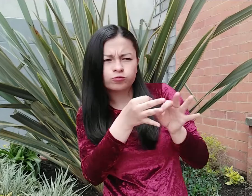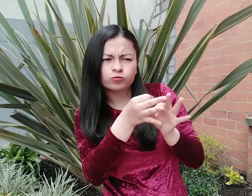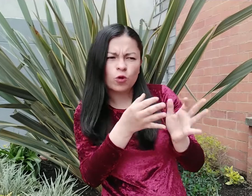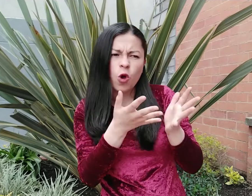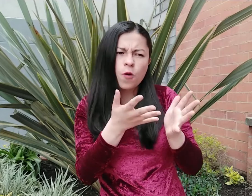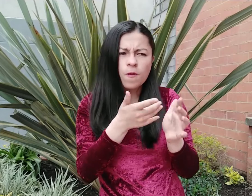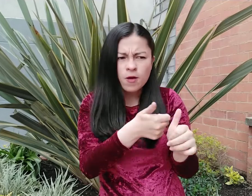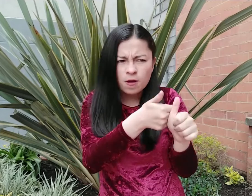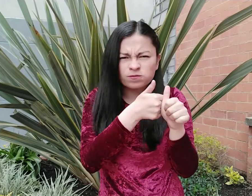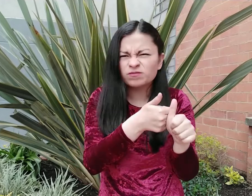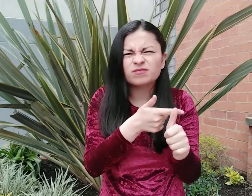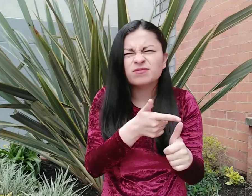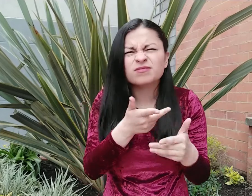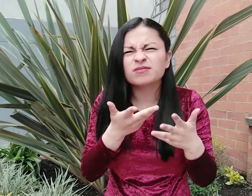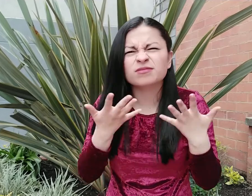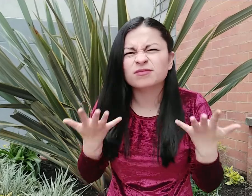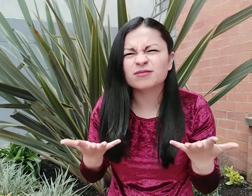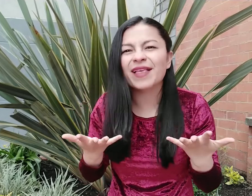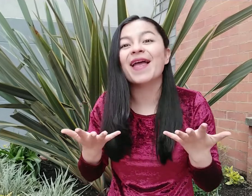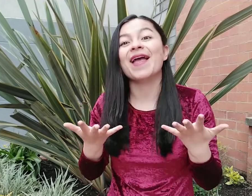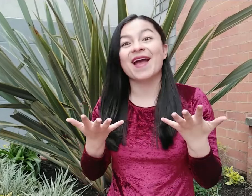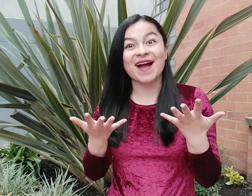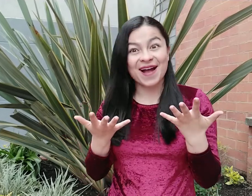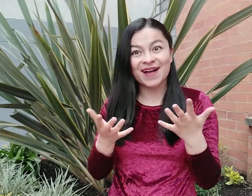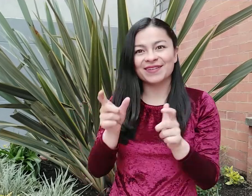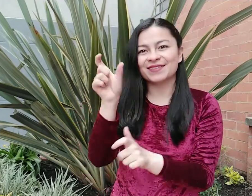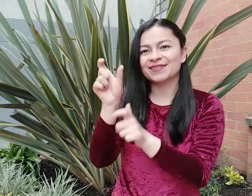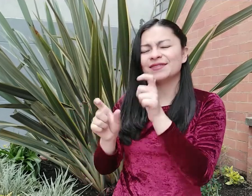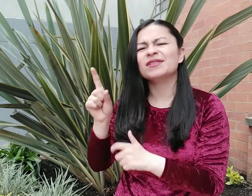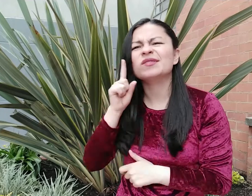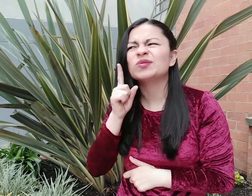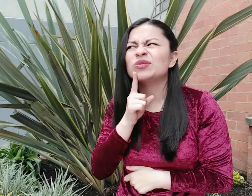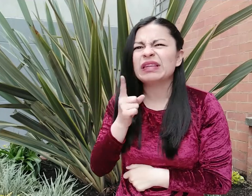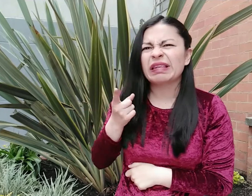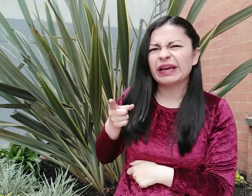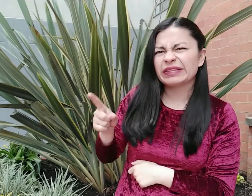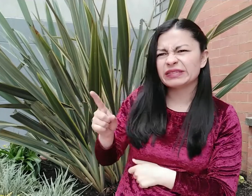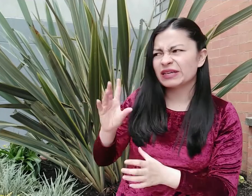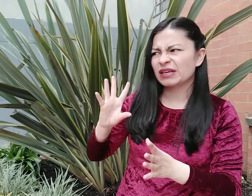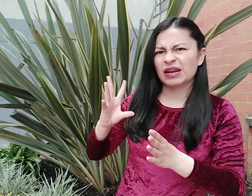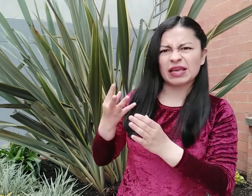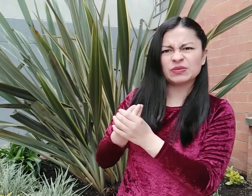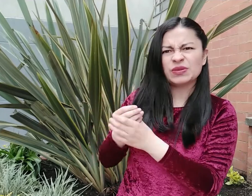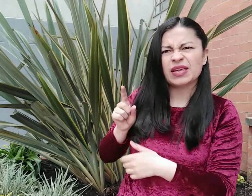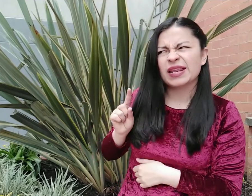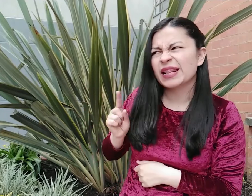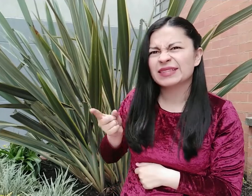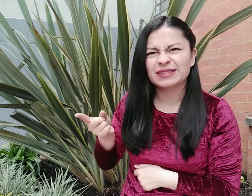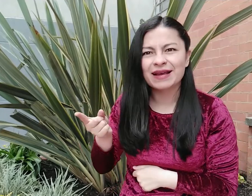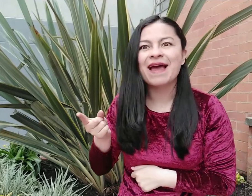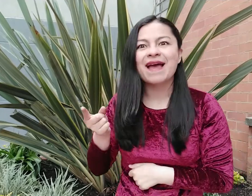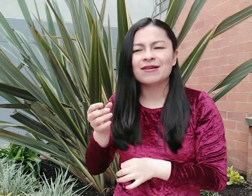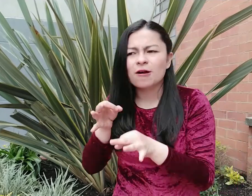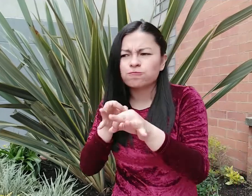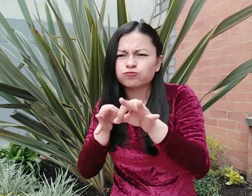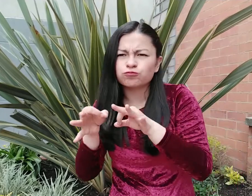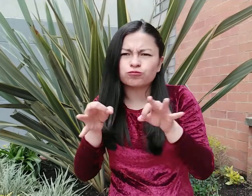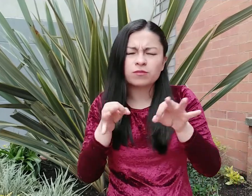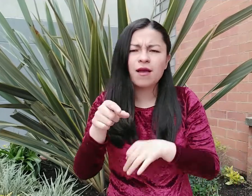En temas relacionados a la inclusión de las personas sordas, con el fin de promover la toma de